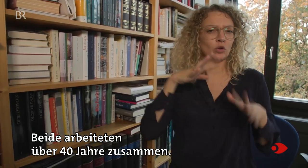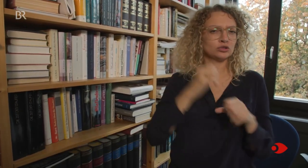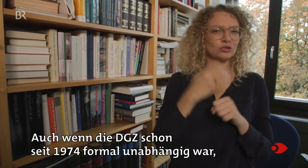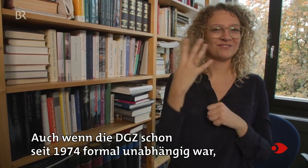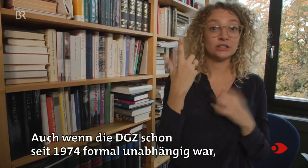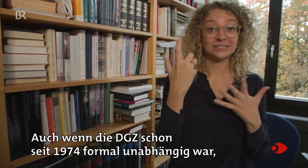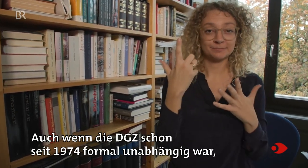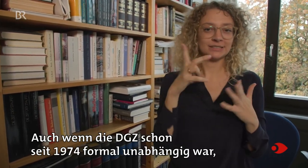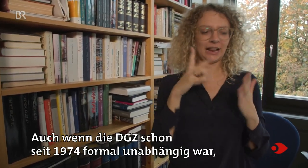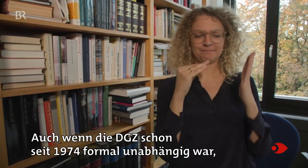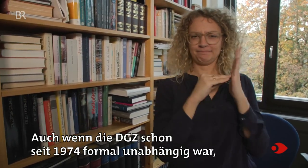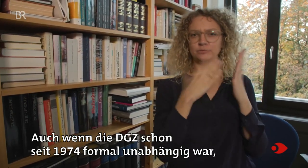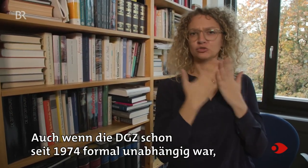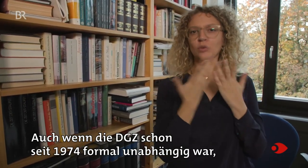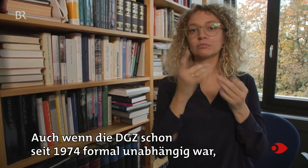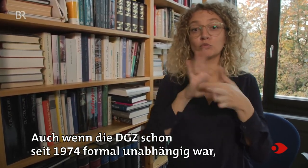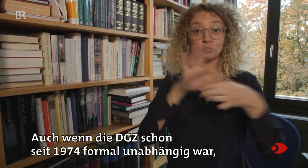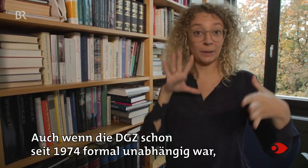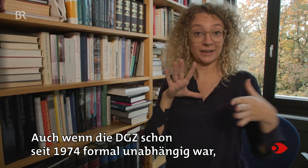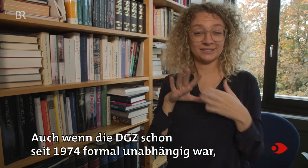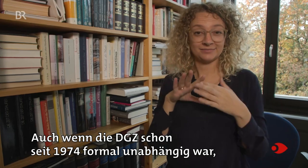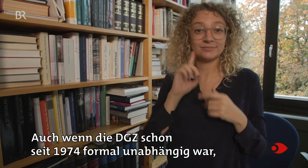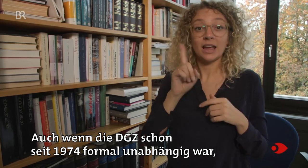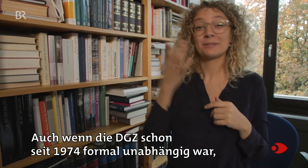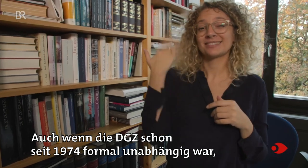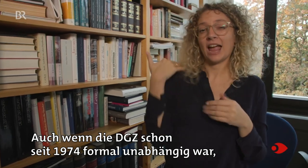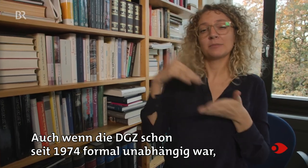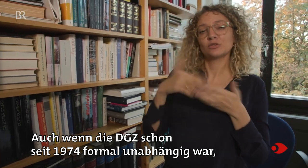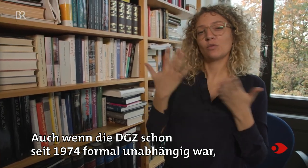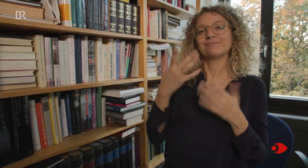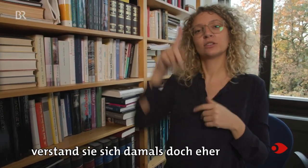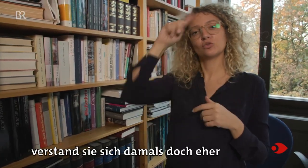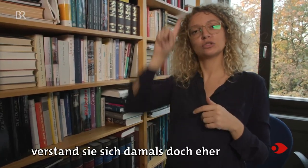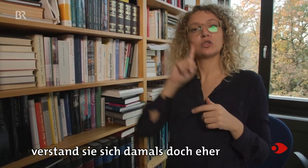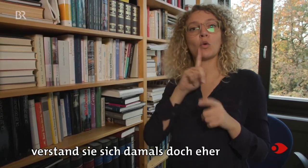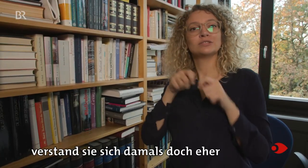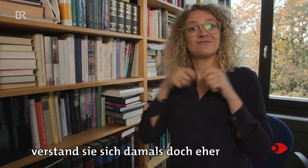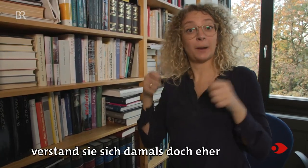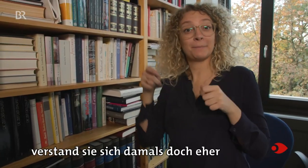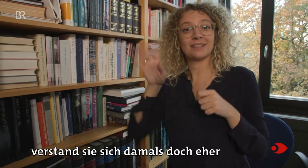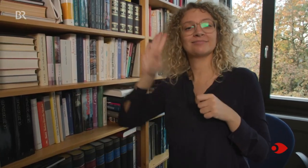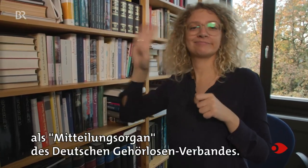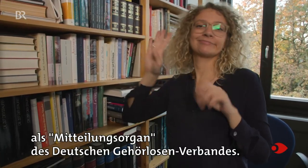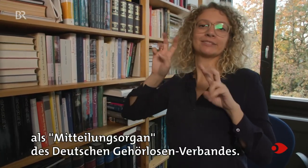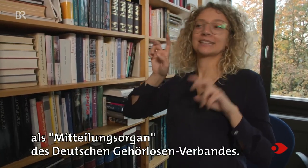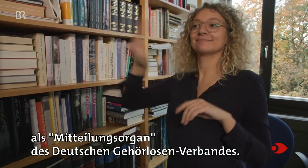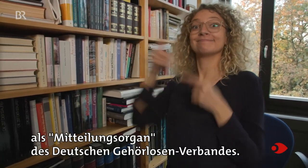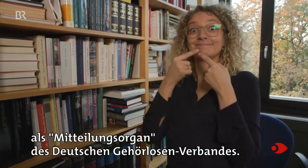Auch wenn die DGZ schon seit 1974 formal unabhängig war, verstand sie sich damals doch eher als Mitteilungsorgan